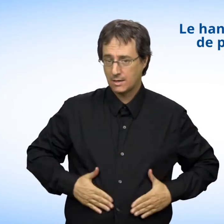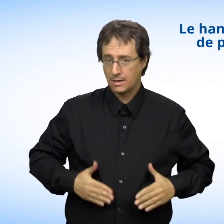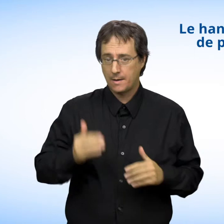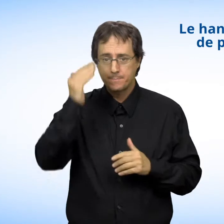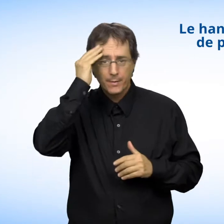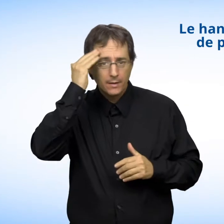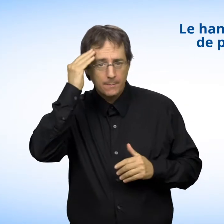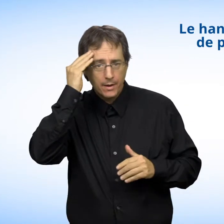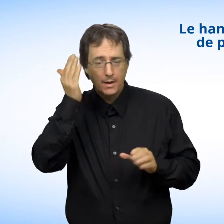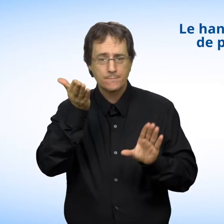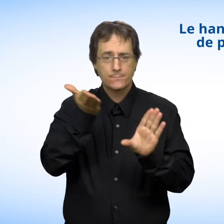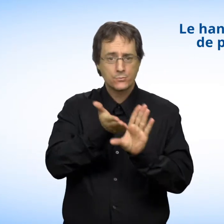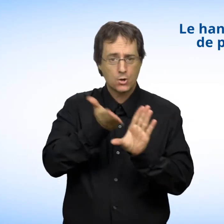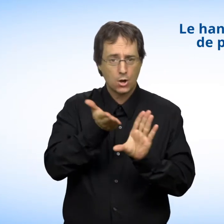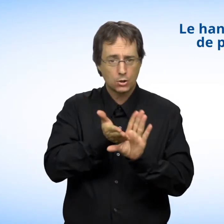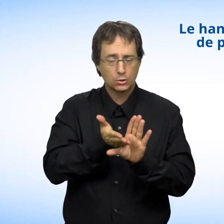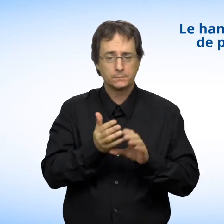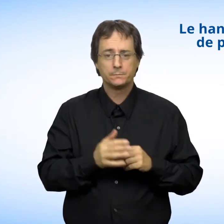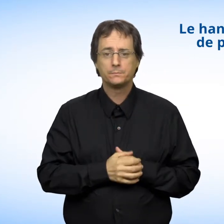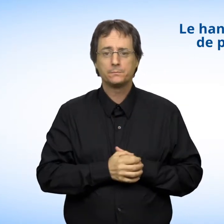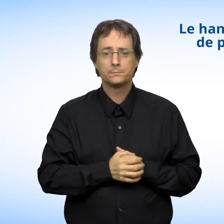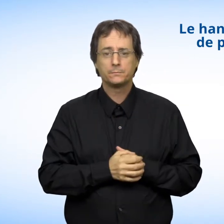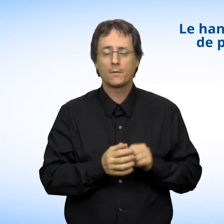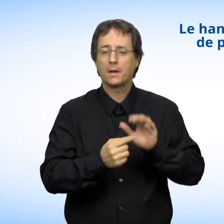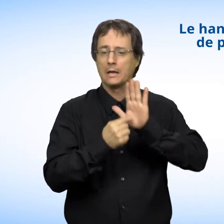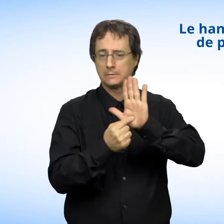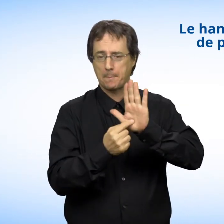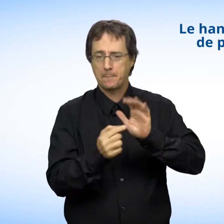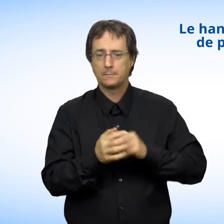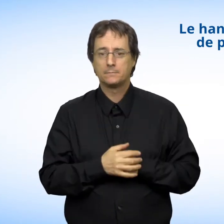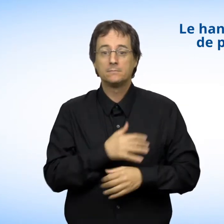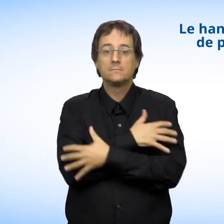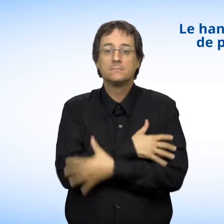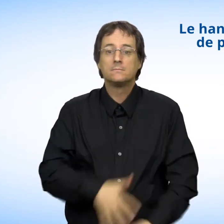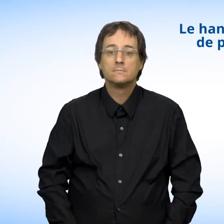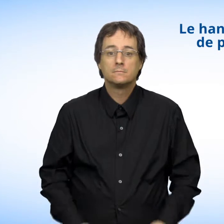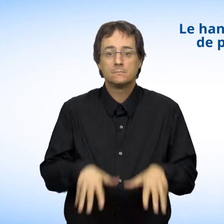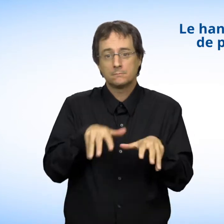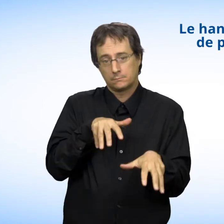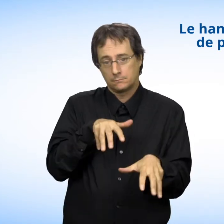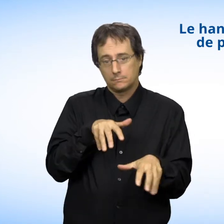mentalement ou psychologiquement. Par exemple, être paraplégique,